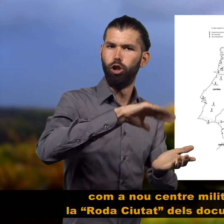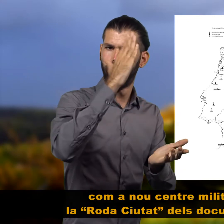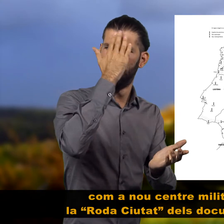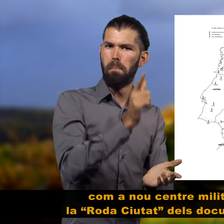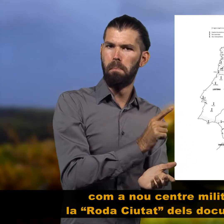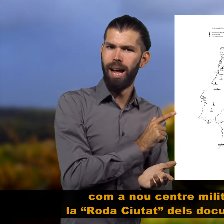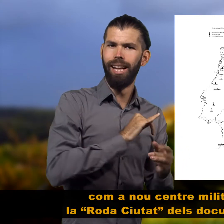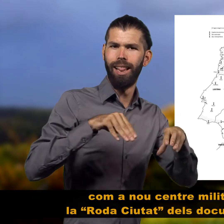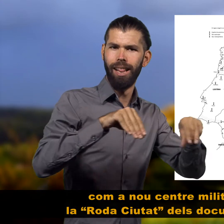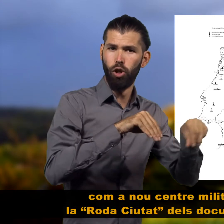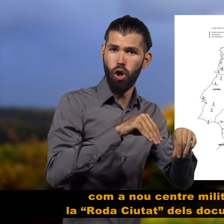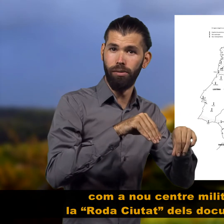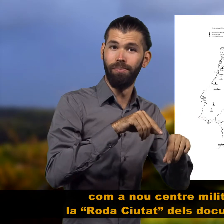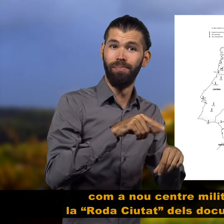roda ciutat dels documents medievals.